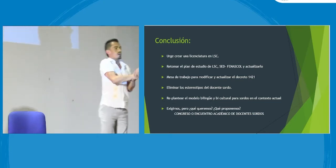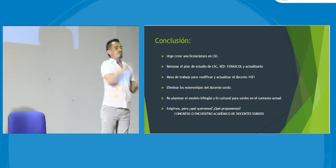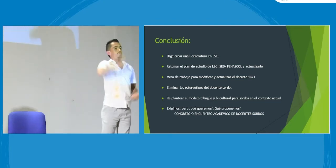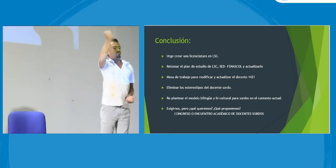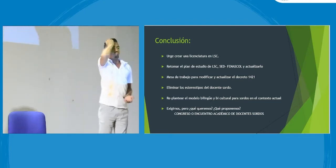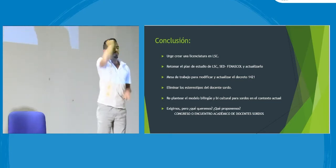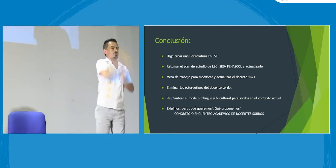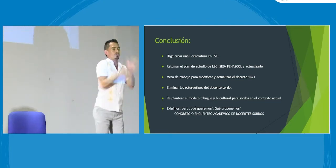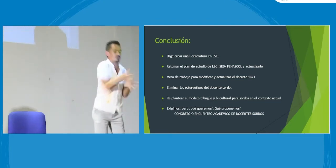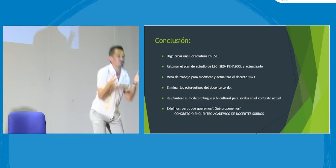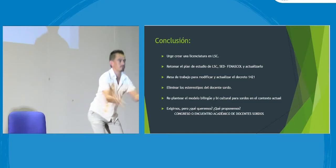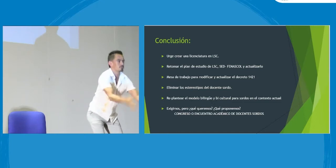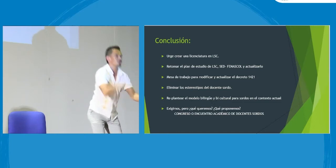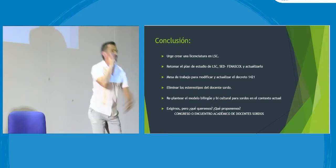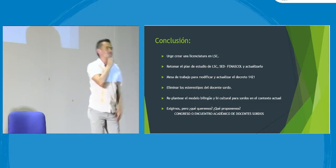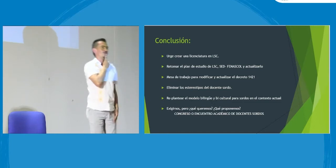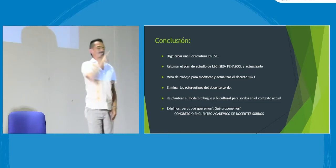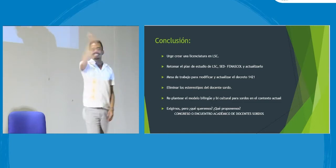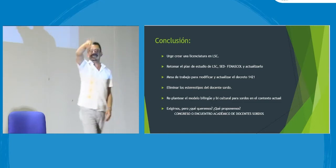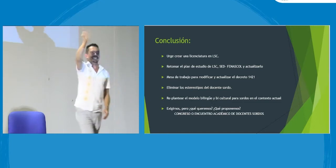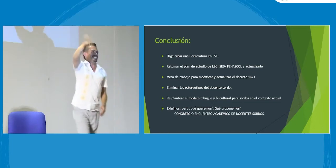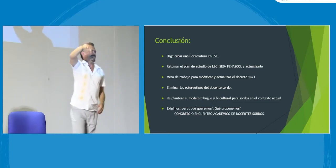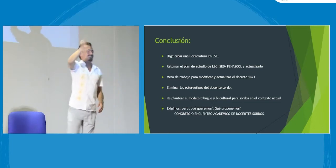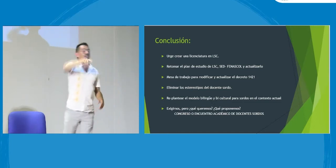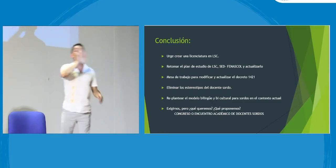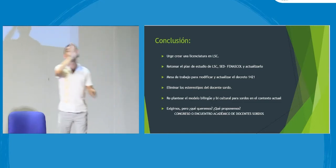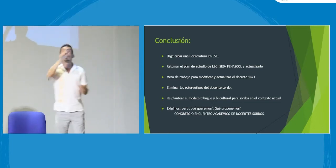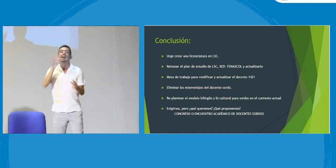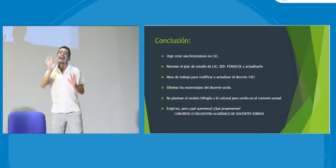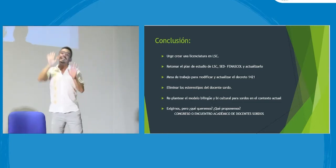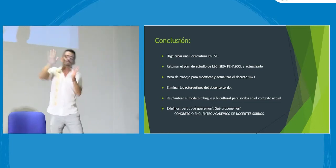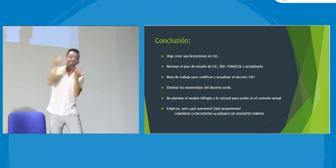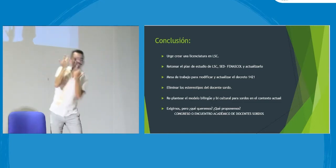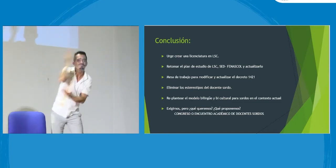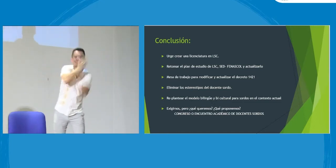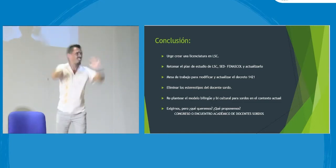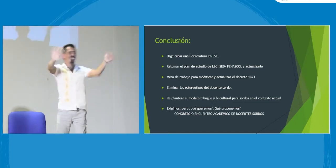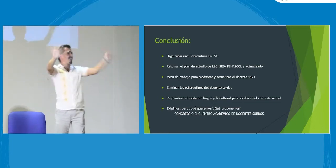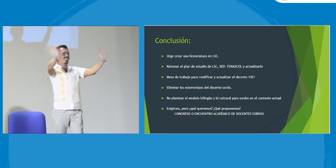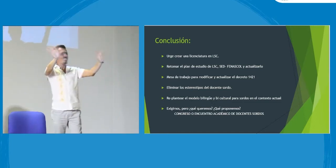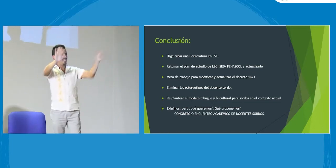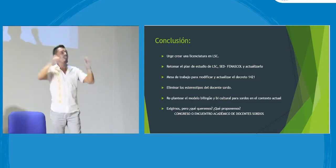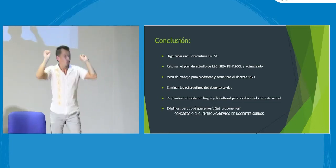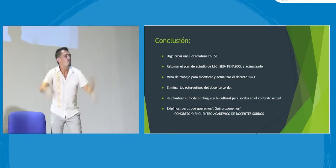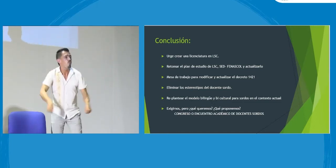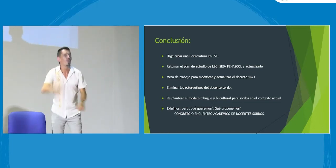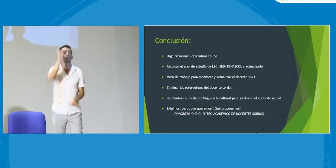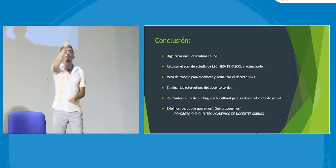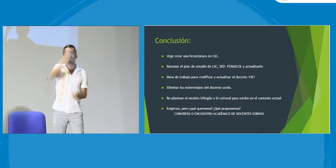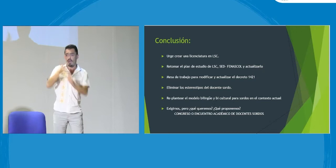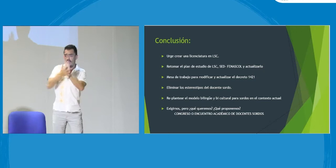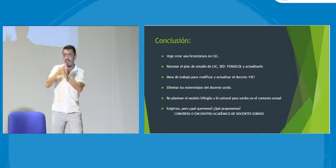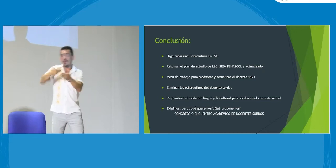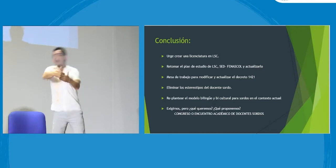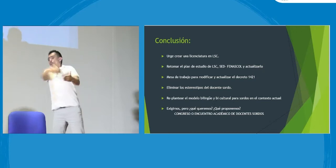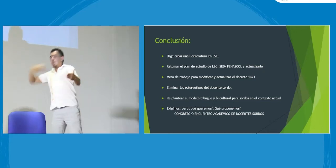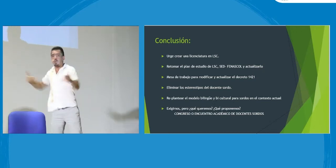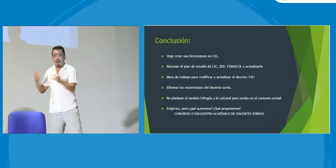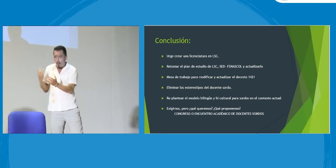¿Para qué? Para que los docentes sordos puedan estudiar y formarse en lengua de señas colombiana y posteriormente cumplir su rol en la escuela.